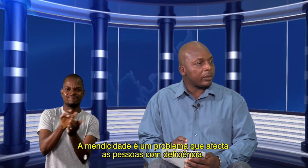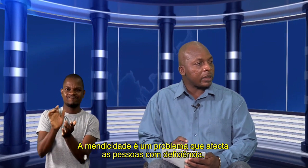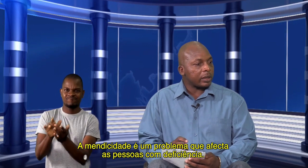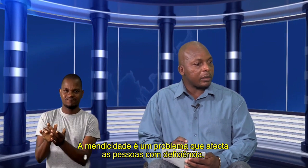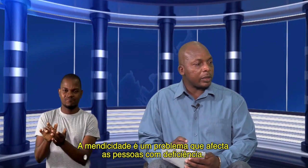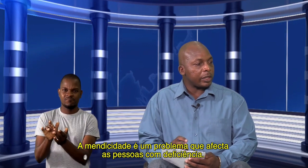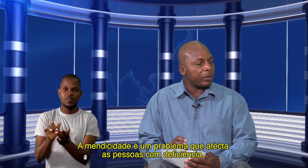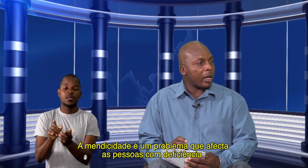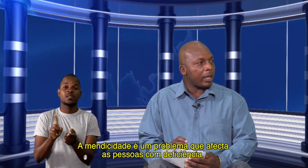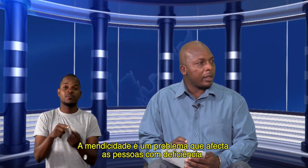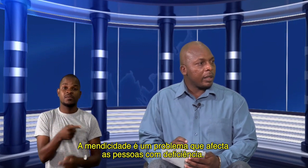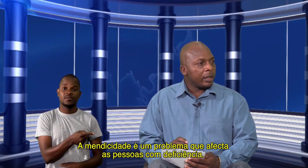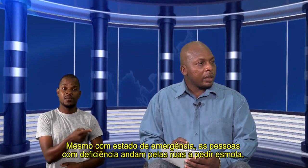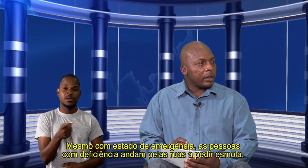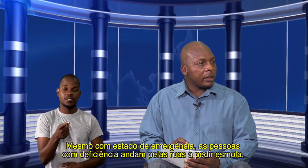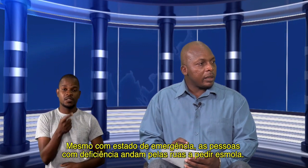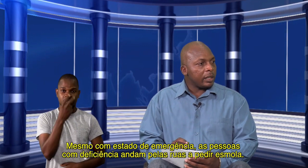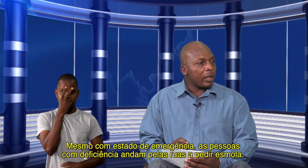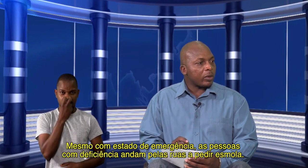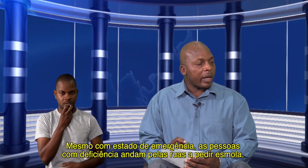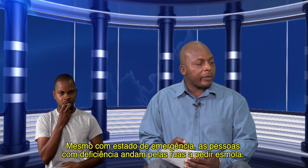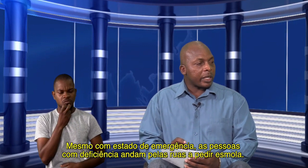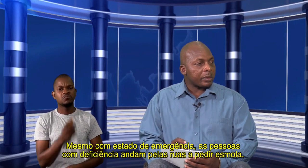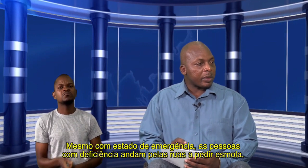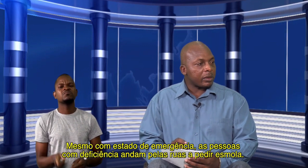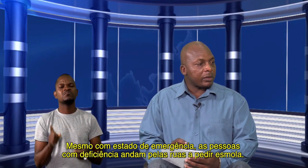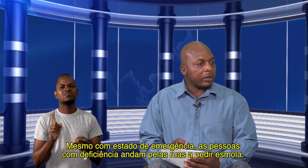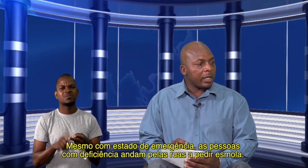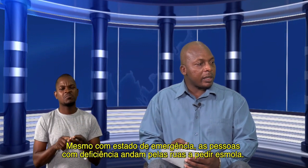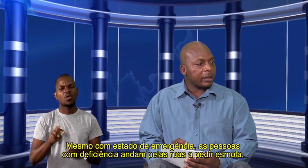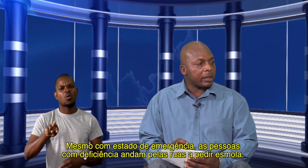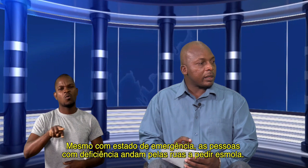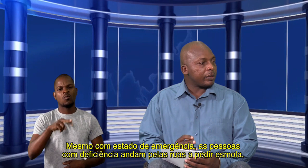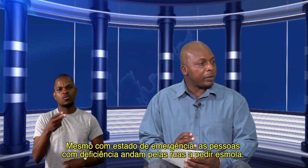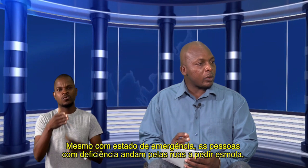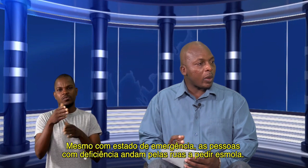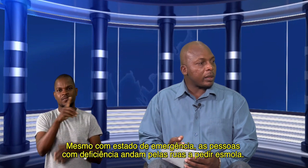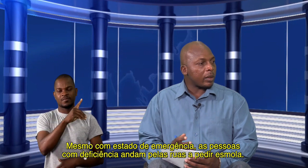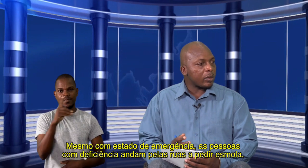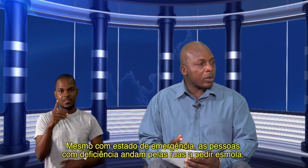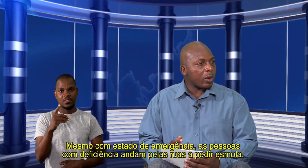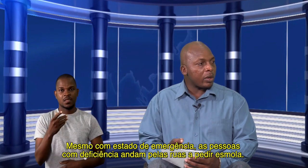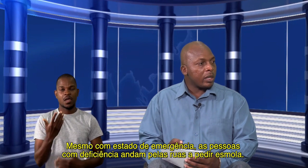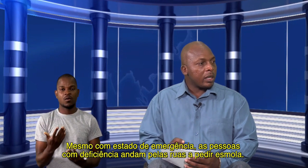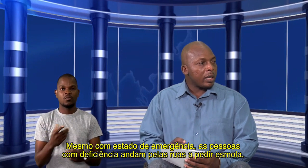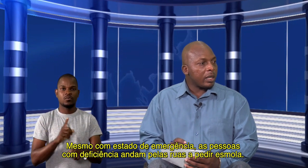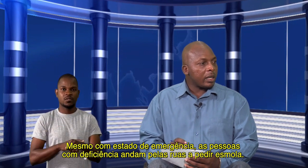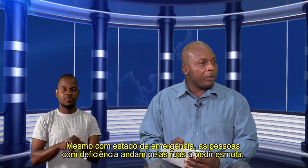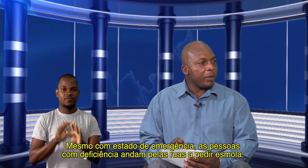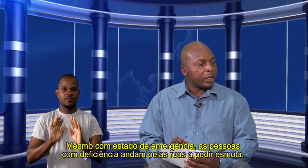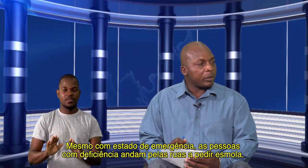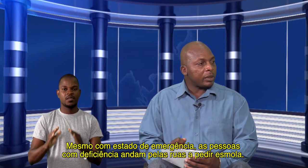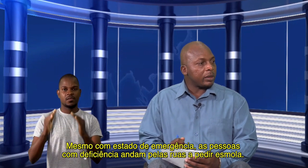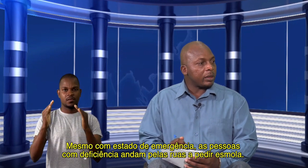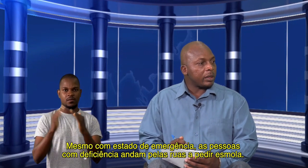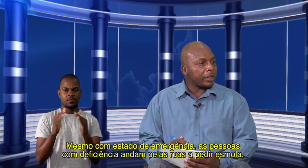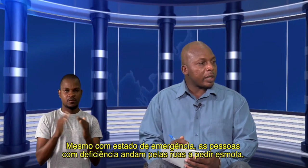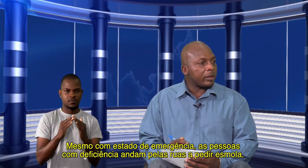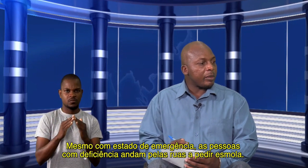deste mal. E é notável que as pessoas com deficiência visual, não só, mesmo no estado de